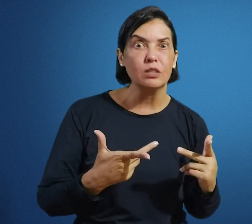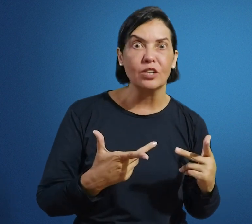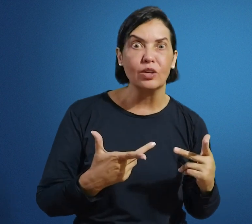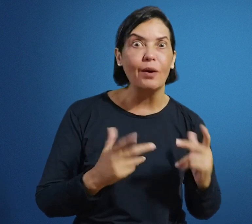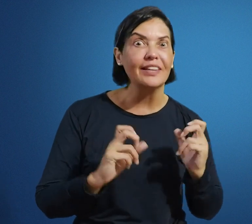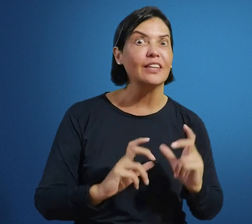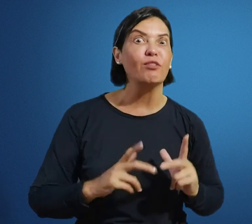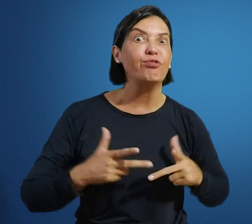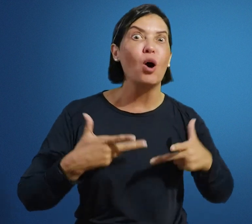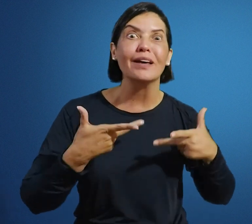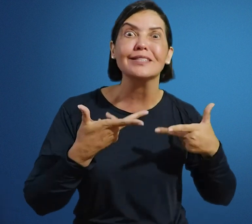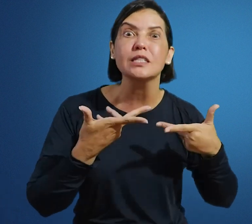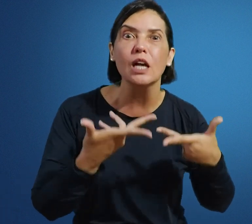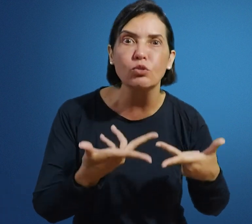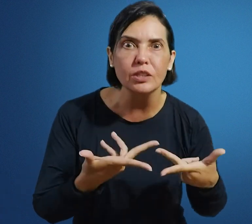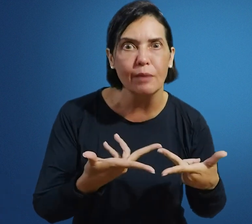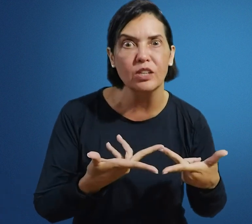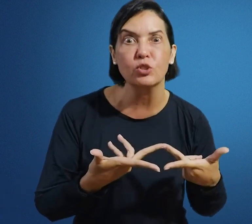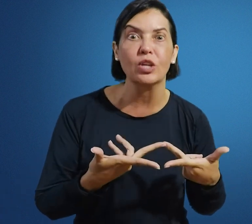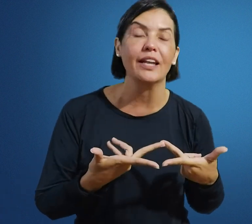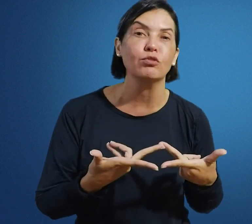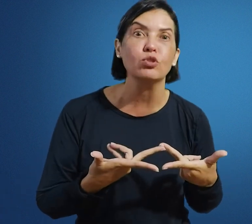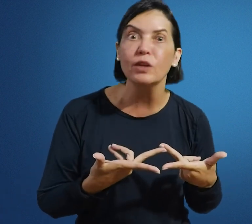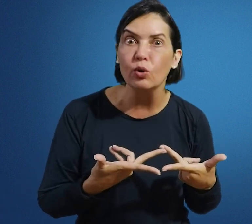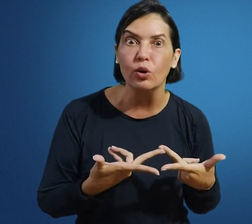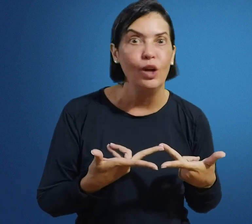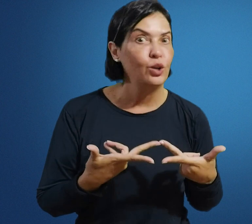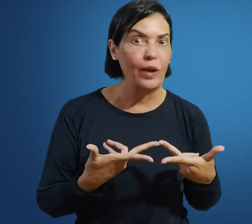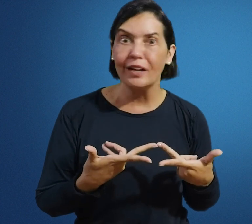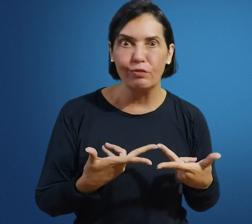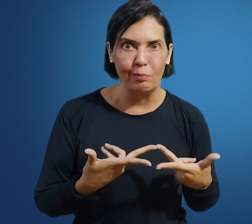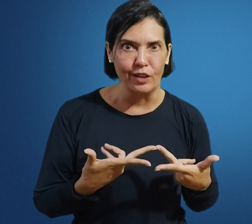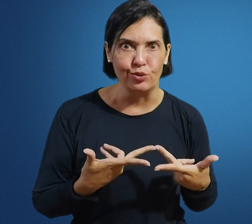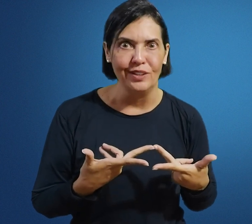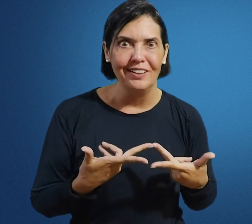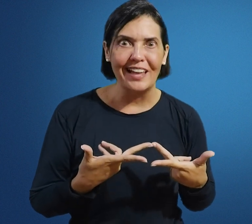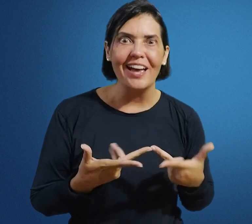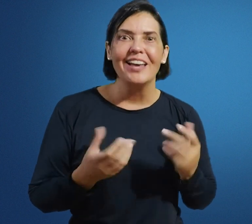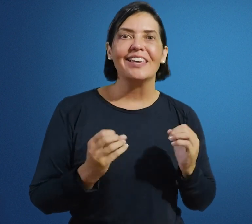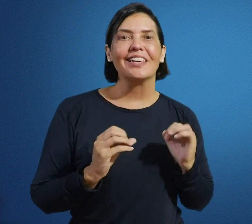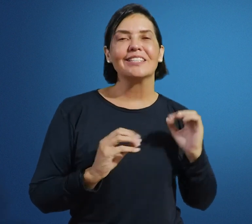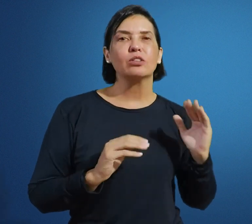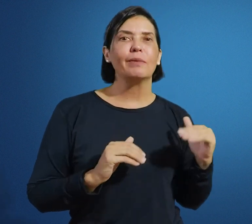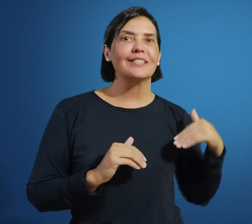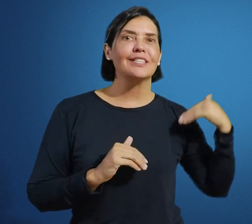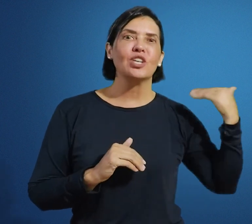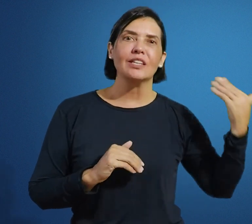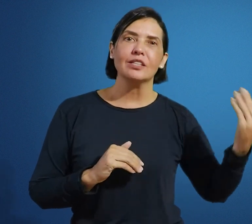educacional, ele tem que ter uma formação de intérprete de líquido superior, não é a nível médio, tá? E a questão também das exigências